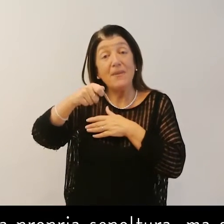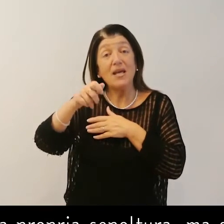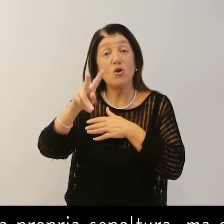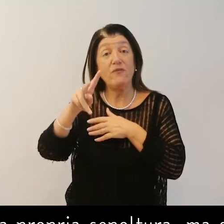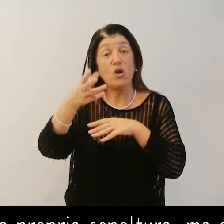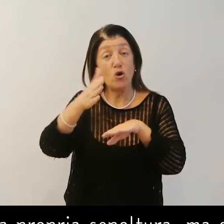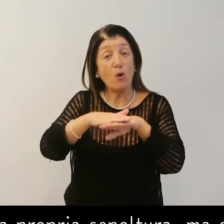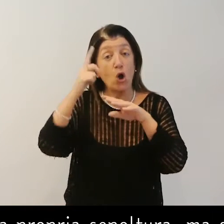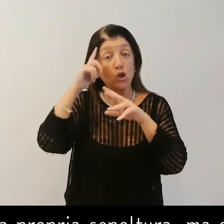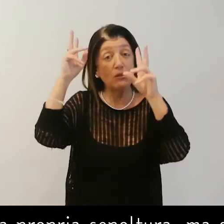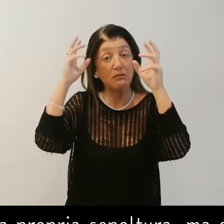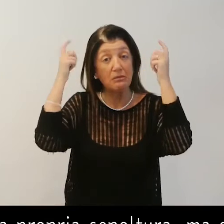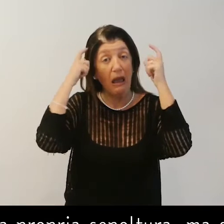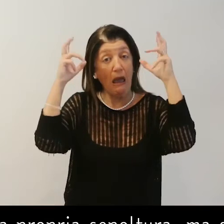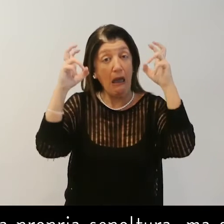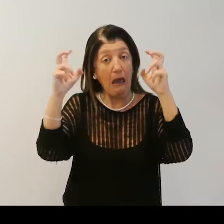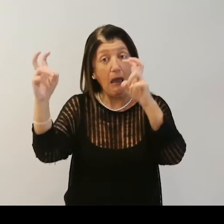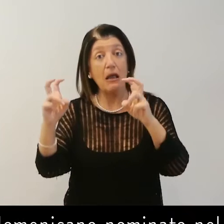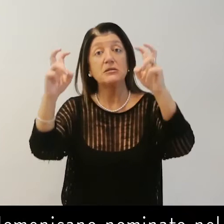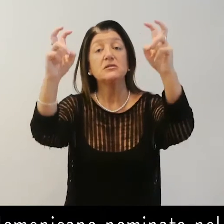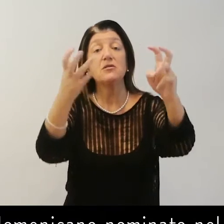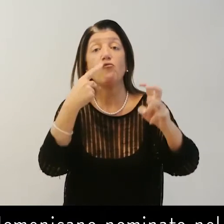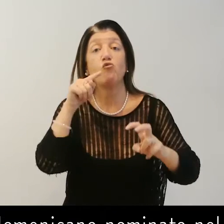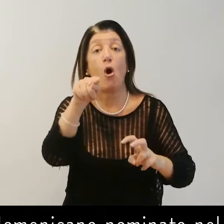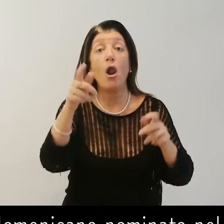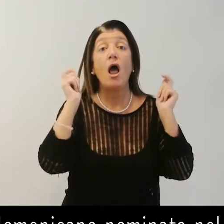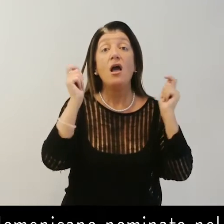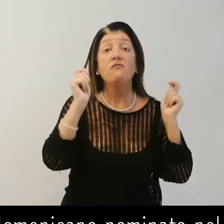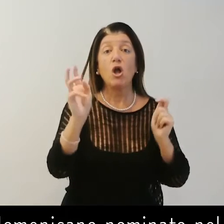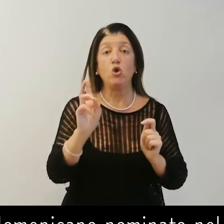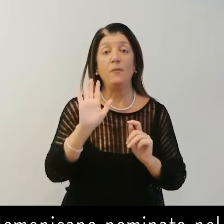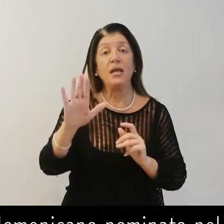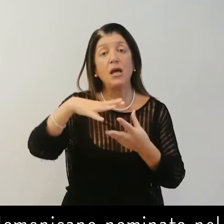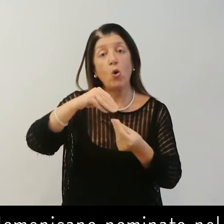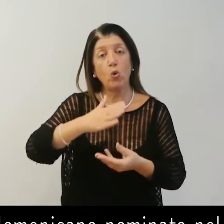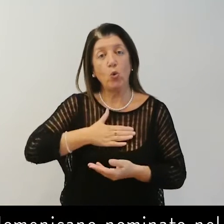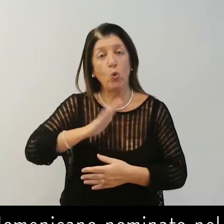testa di San Pietro da Verona il frate Domenicano nominato nel